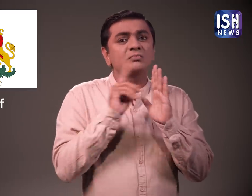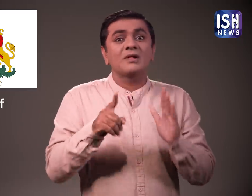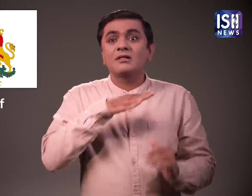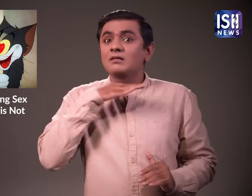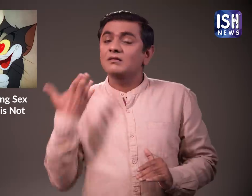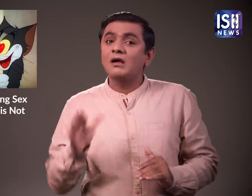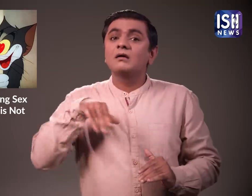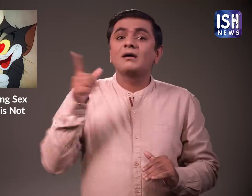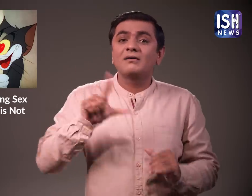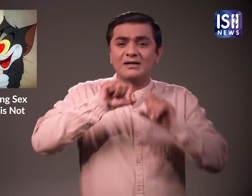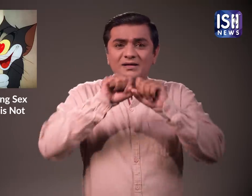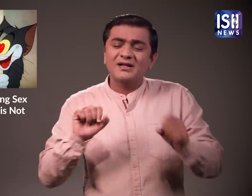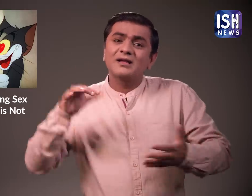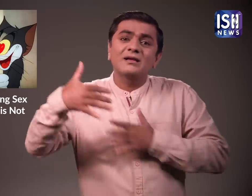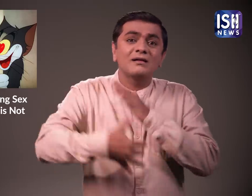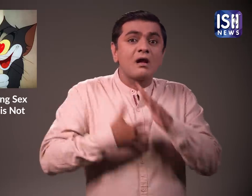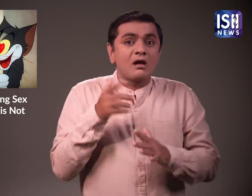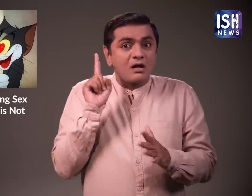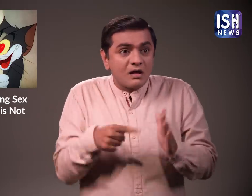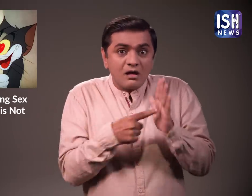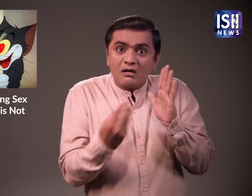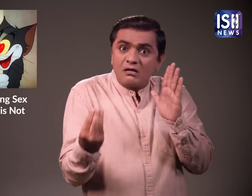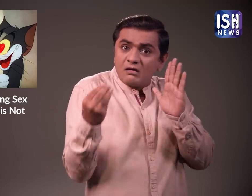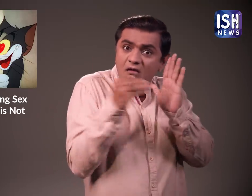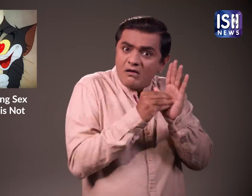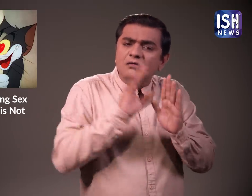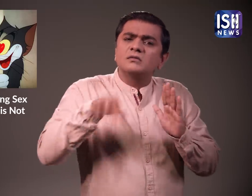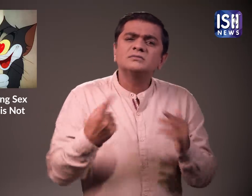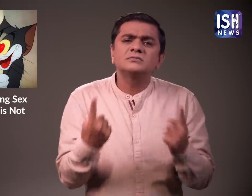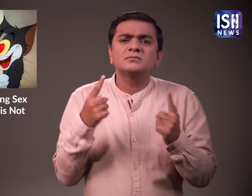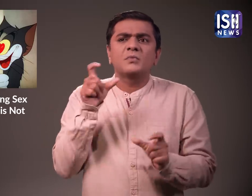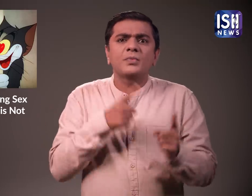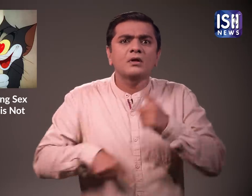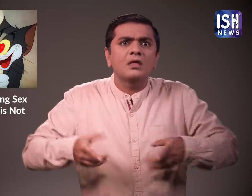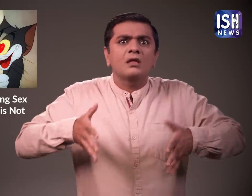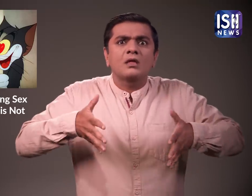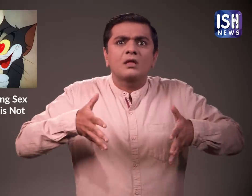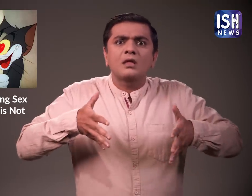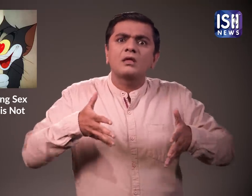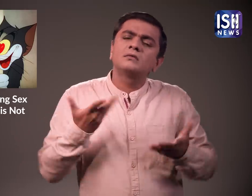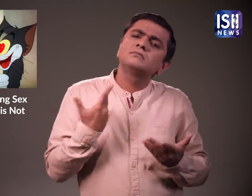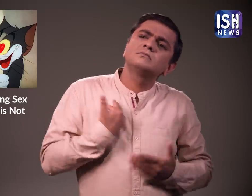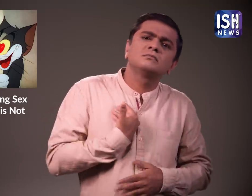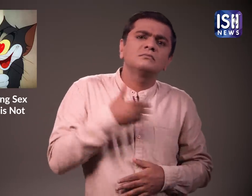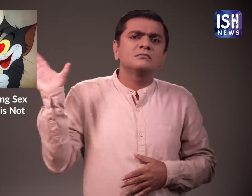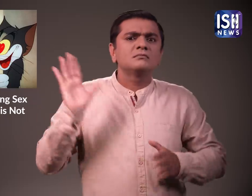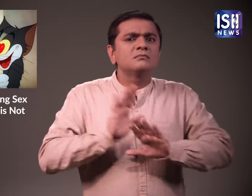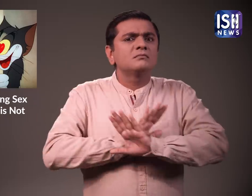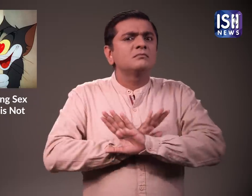जो लाशों के साथ यौन संबन को प्रतिबंदित करते हैं इससे लोग इस तरह की हरकते करने से बाज आएंगे